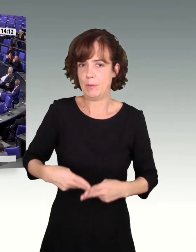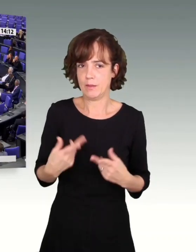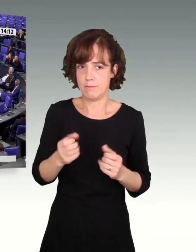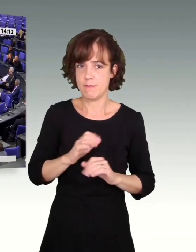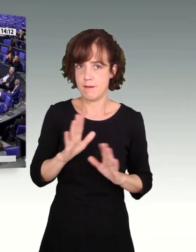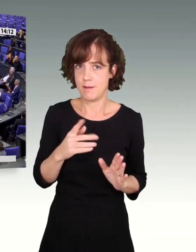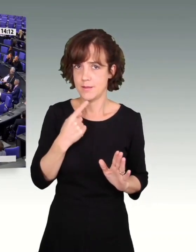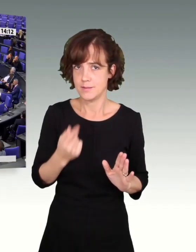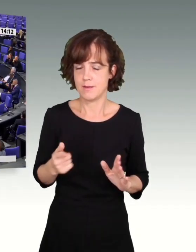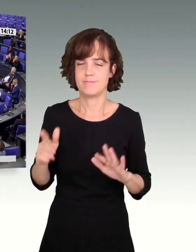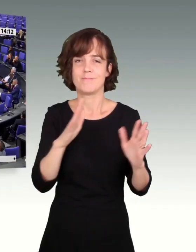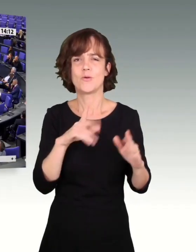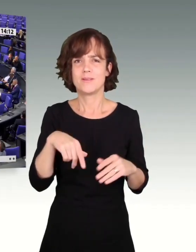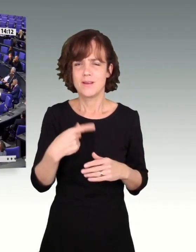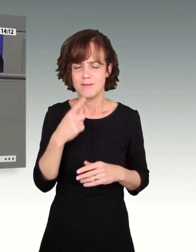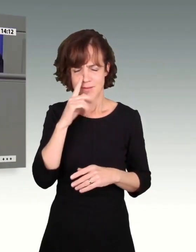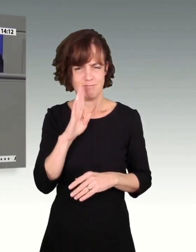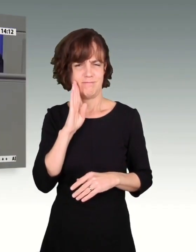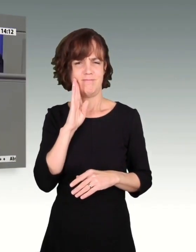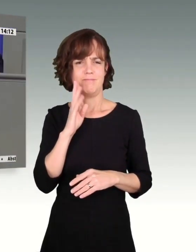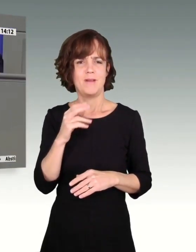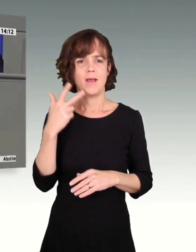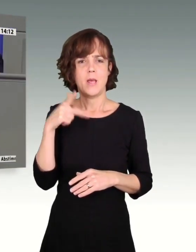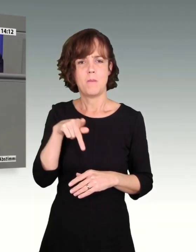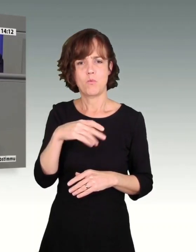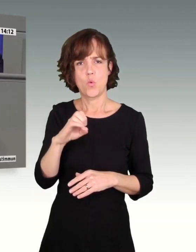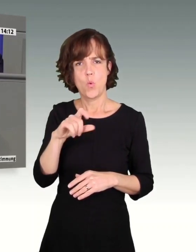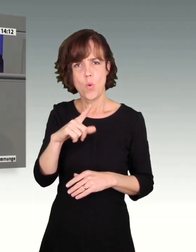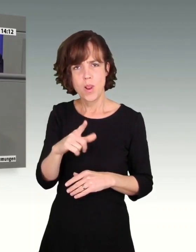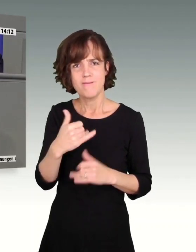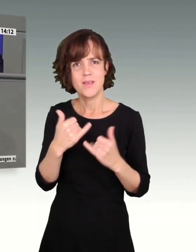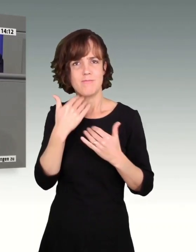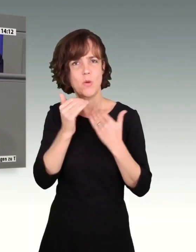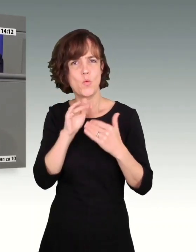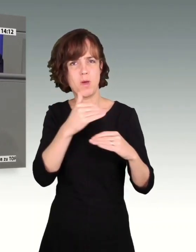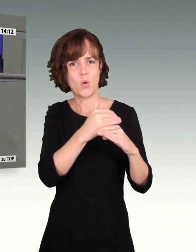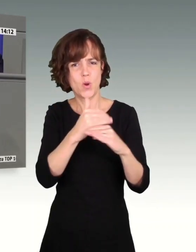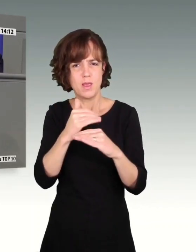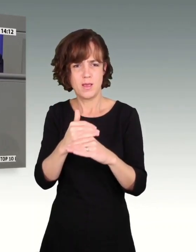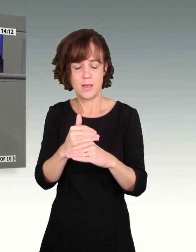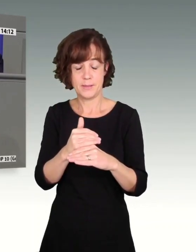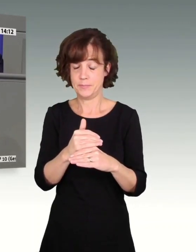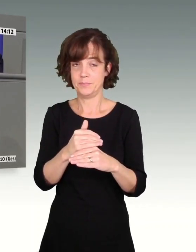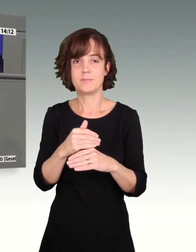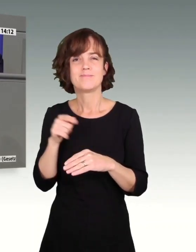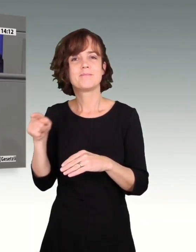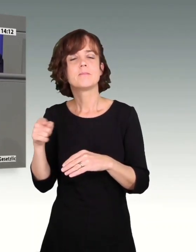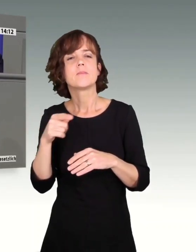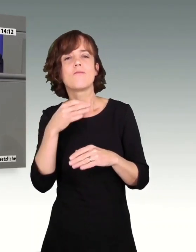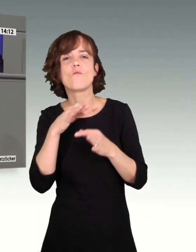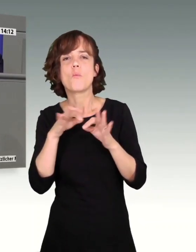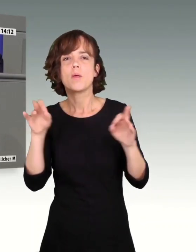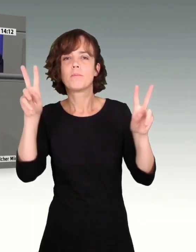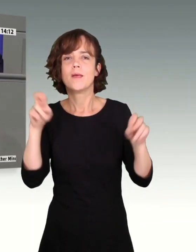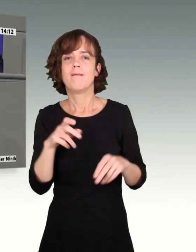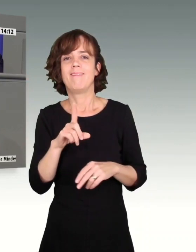Wenn ich höre, wie Herr Pohl sozusagen über die Kollegen und Kollegen redet, Zitat von Herrn Pohl, die Mindestlöhner, dann zeigt das, was Sie für